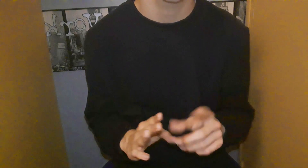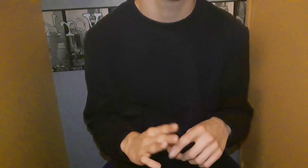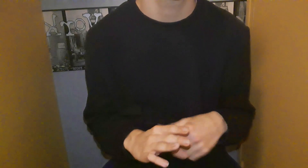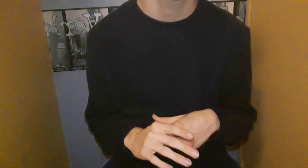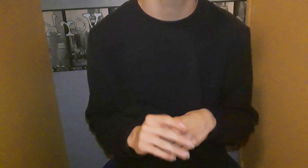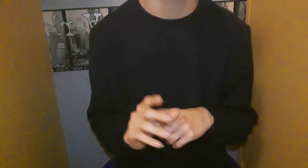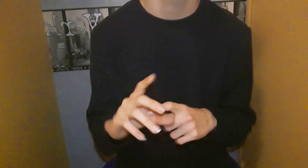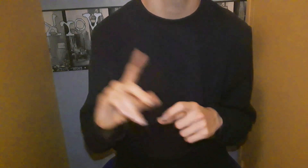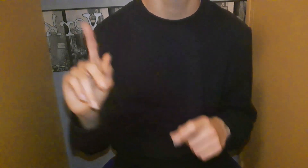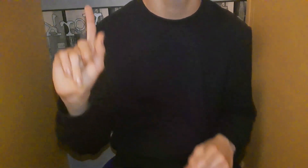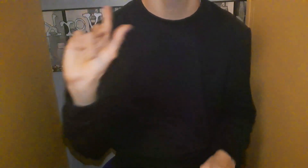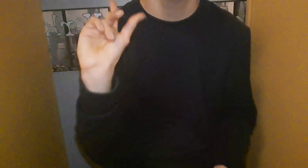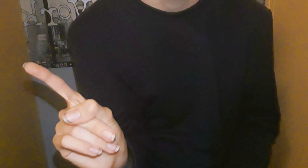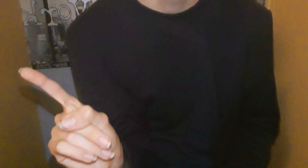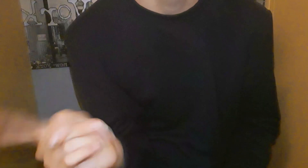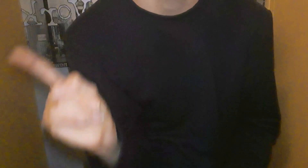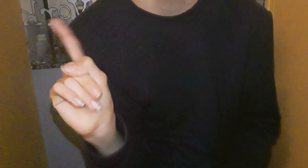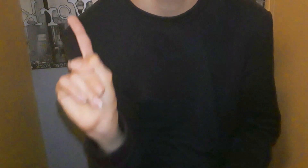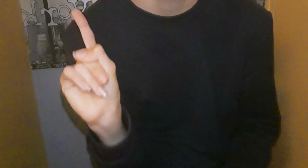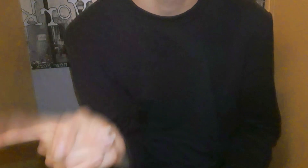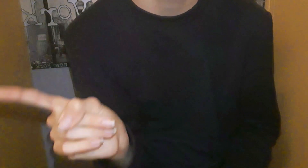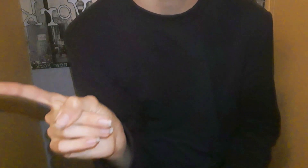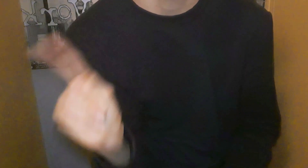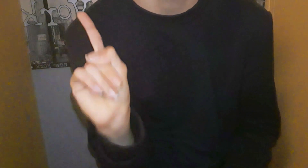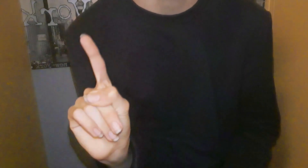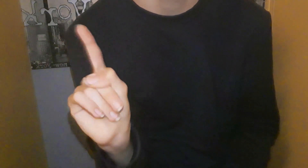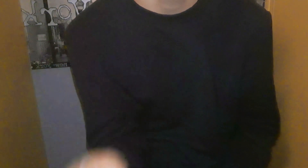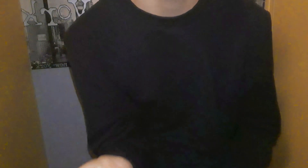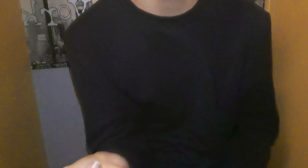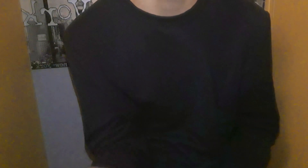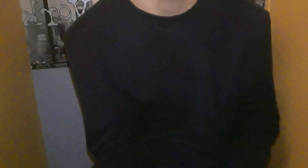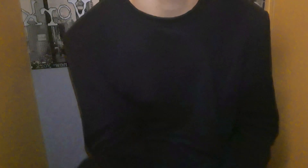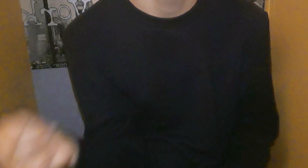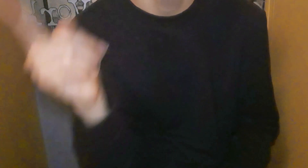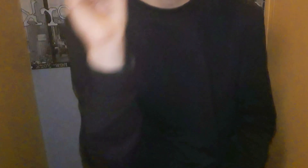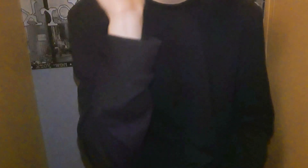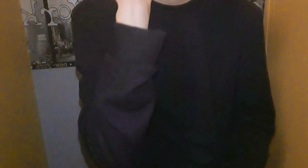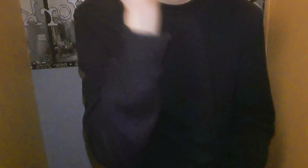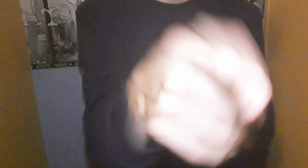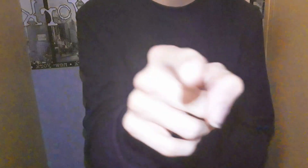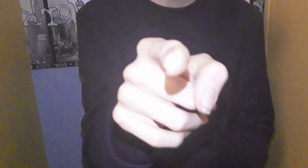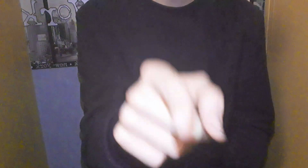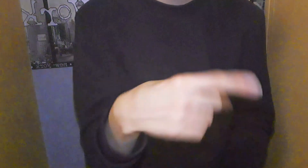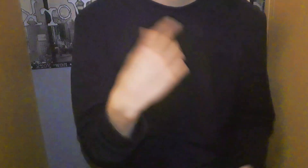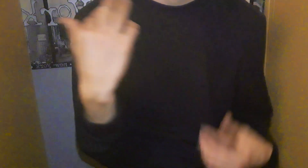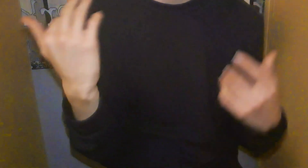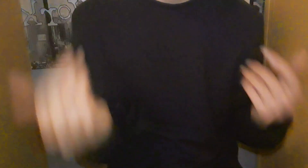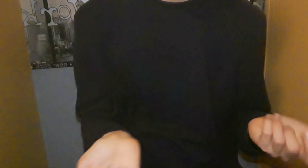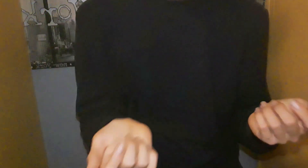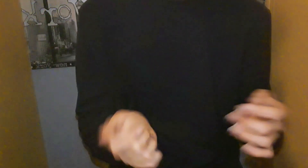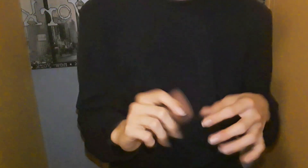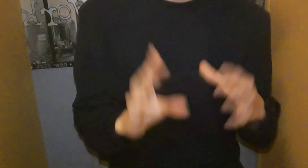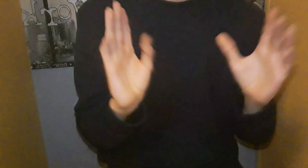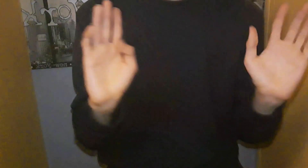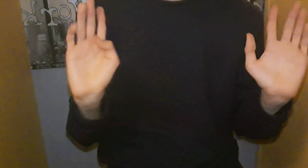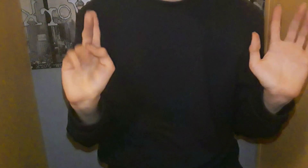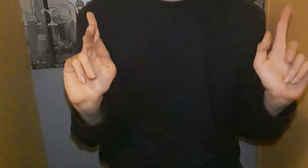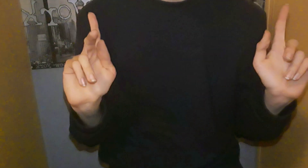que Ce qui veut savoir C'est que la vidéo De mobile Demande plus de temps De tournage Mais moins de temps Au montage Et ces vidéos Les vidéos comme ça Et bah Elles demandent Beaucoup plus de temps Au